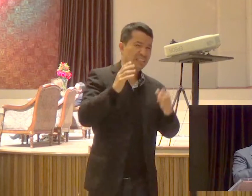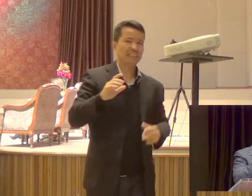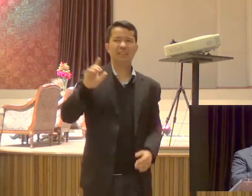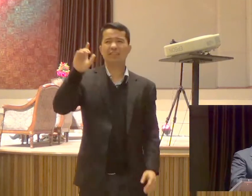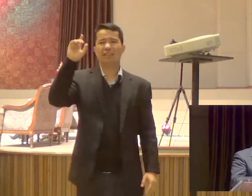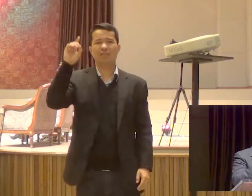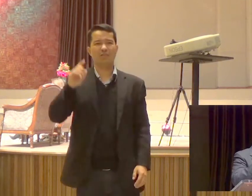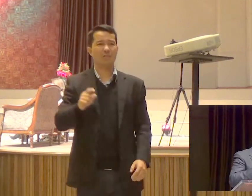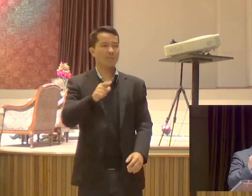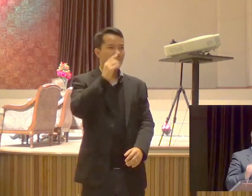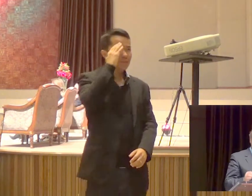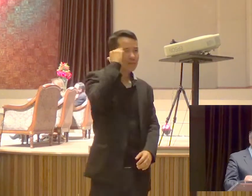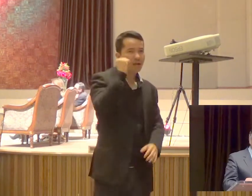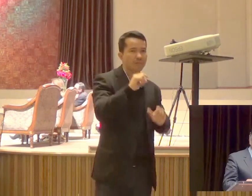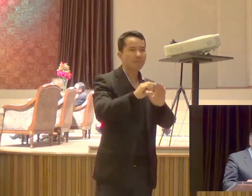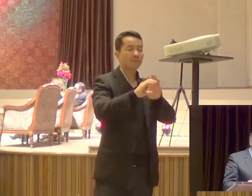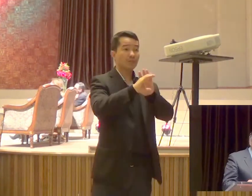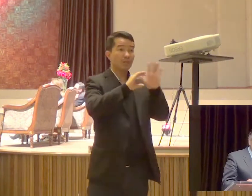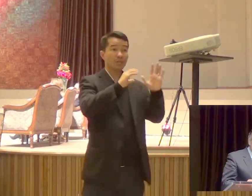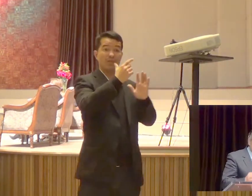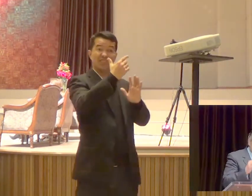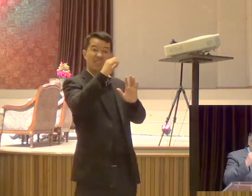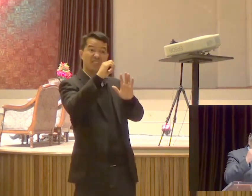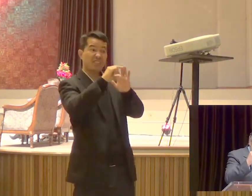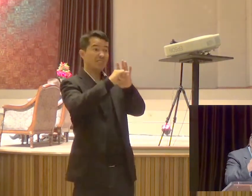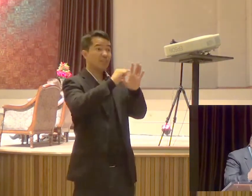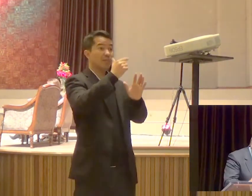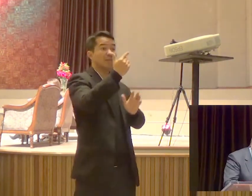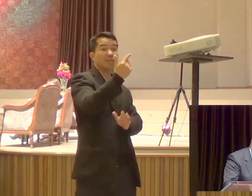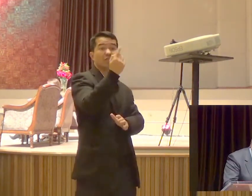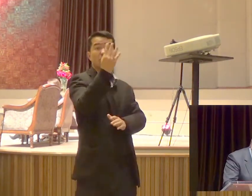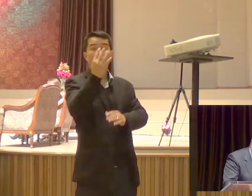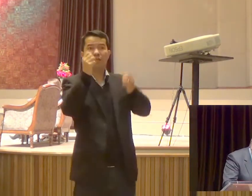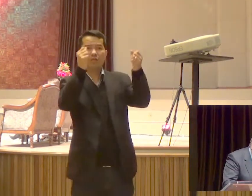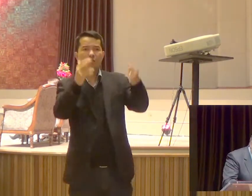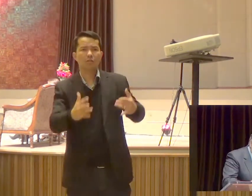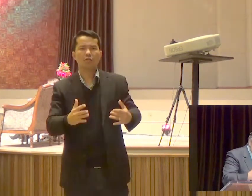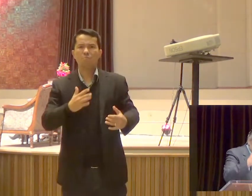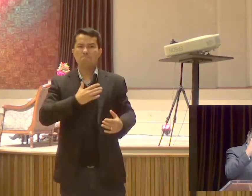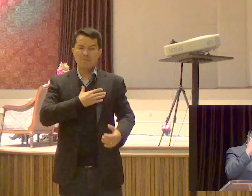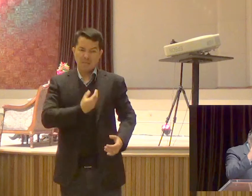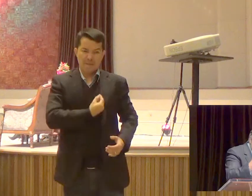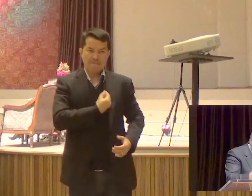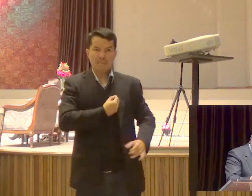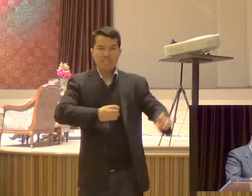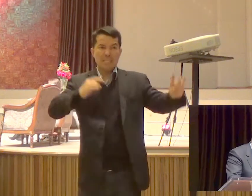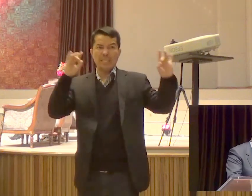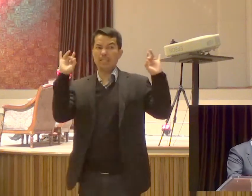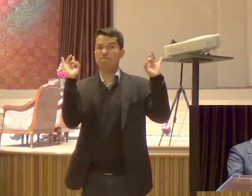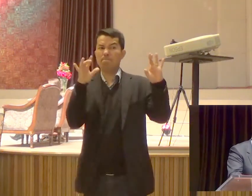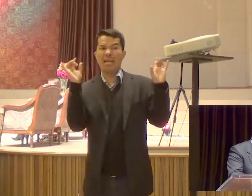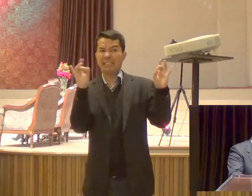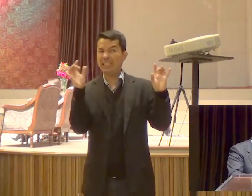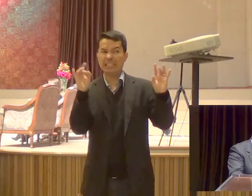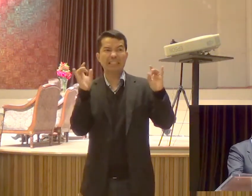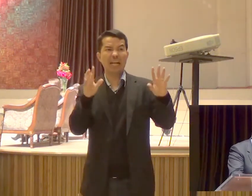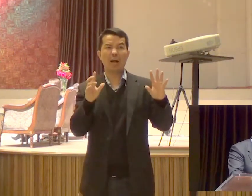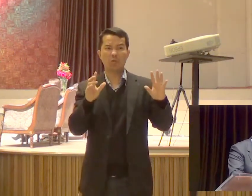Preciosa Para mim mesmo Contanto que Complete a minha Carreira E o ministério Que recebi Do senhor